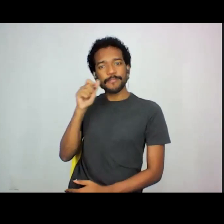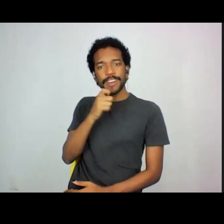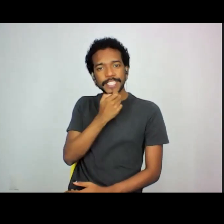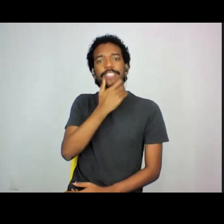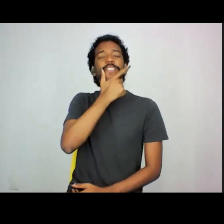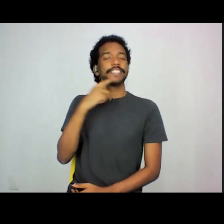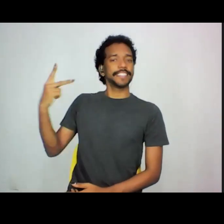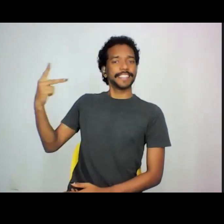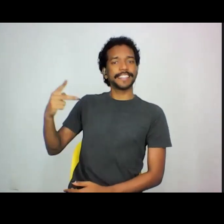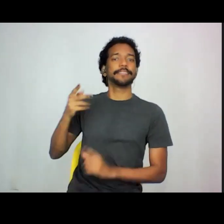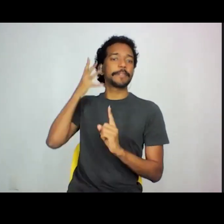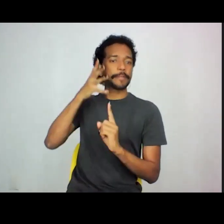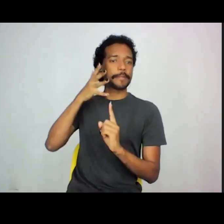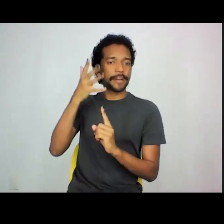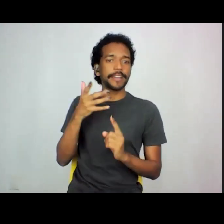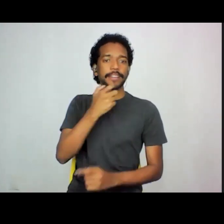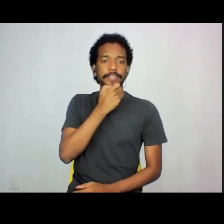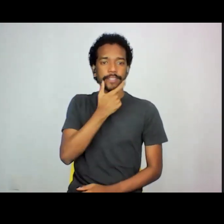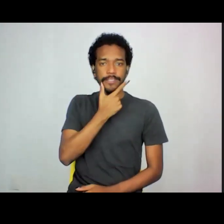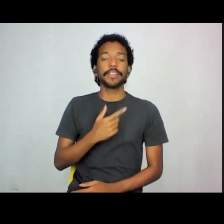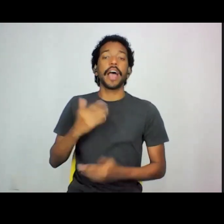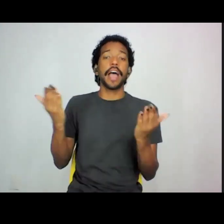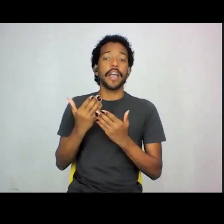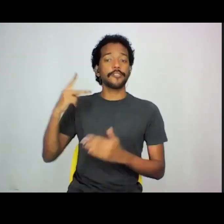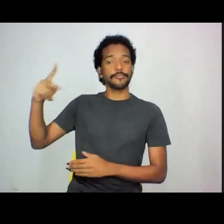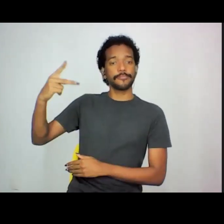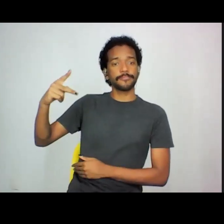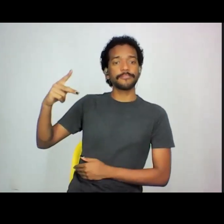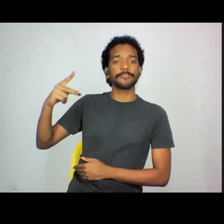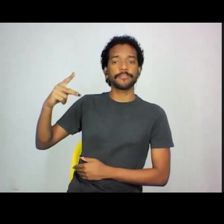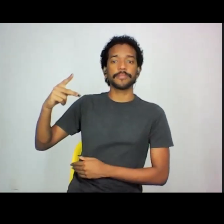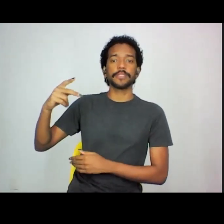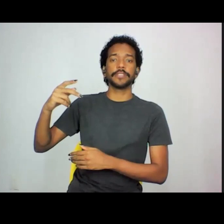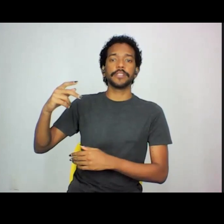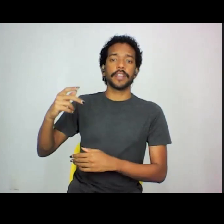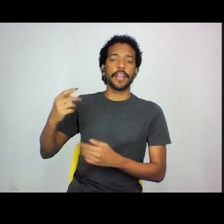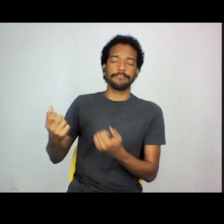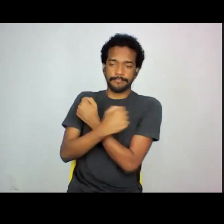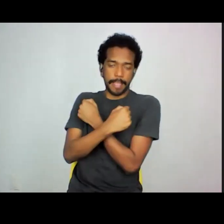Suzy, e novamente agradeço aos que estão aqui nos acompanhando. Um grande abraço e boa noite para a gente aqui.